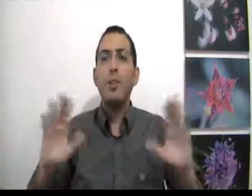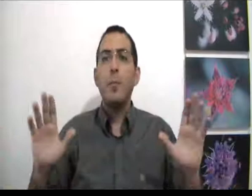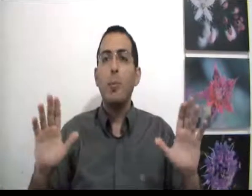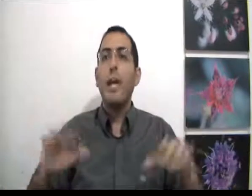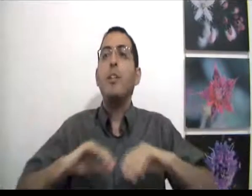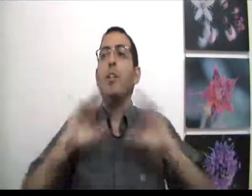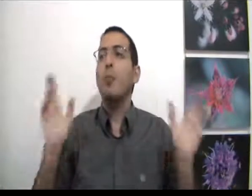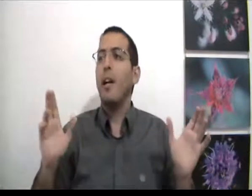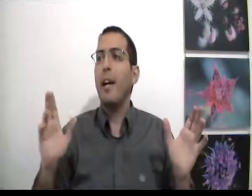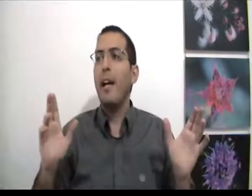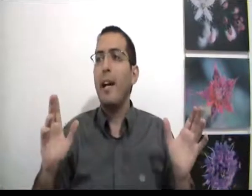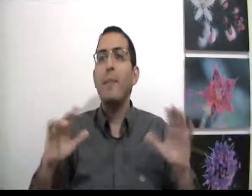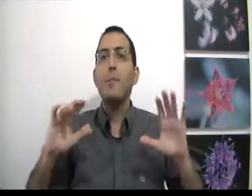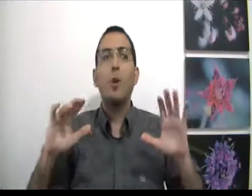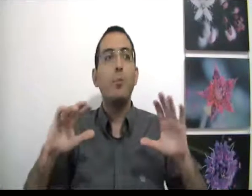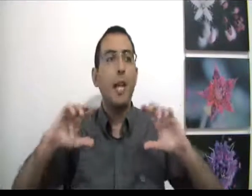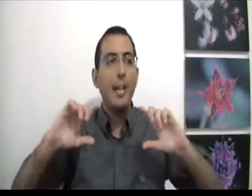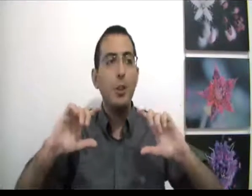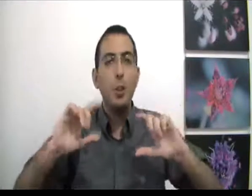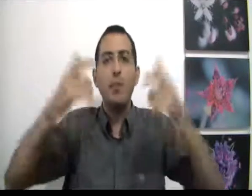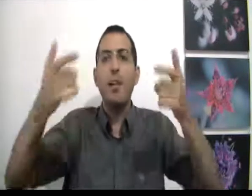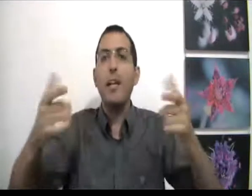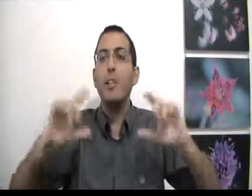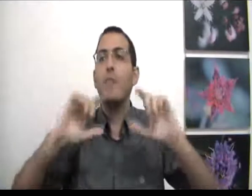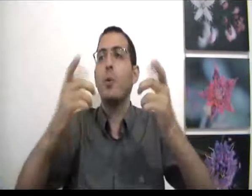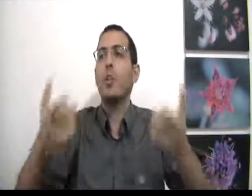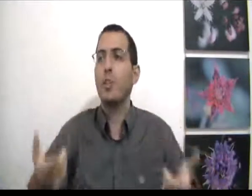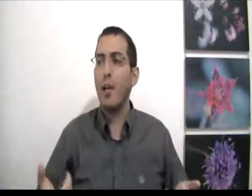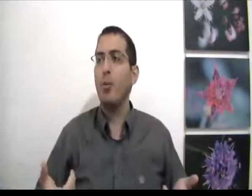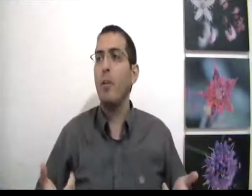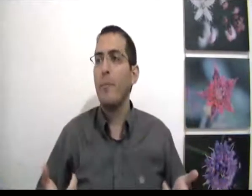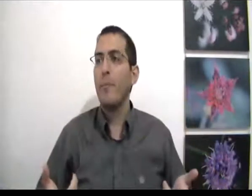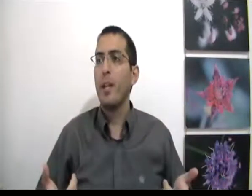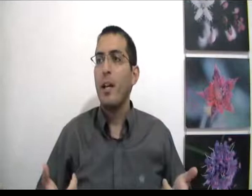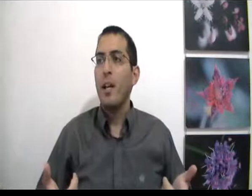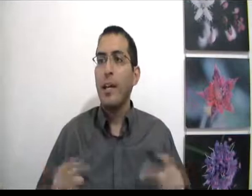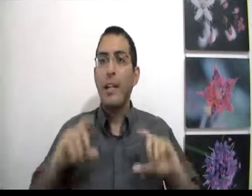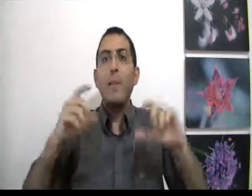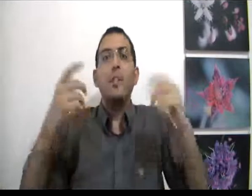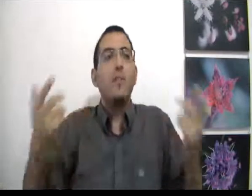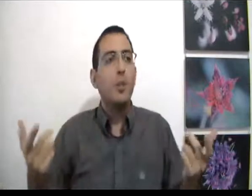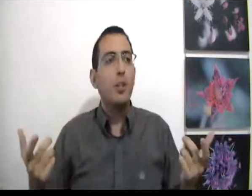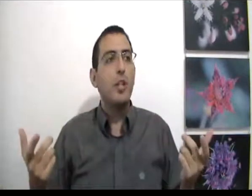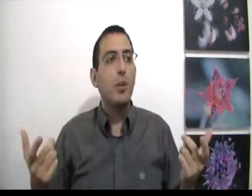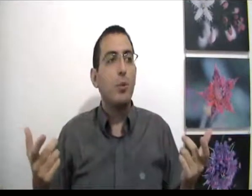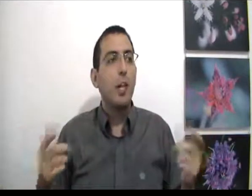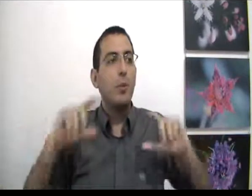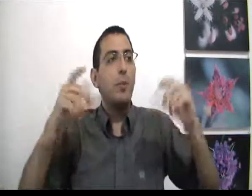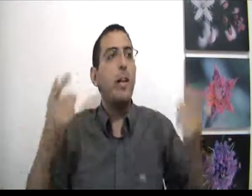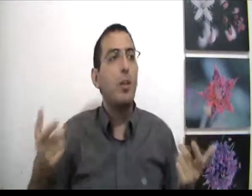שלמות שאין שלמות אחריה האם זה מקום שאין שום דבר אין שאין אפשרות לשדרג אותו כי אם יש אפשרות לשדרג אותו כי אם הוא תמיד יכול להיות